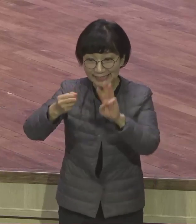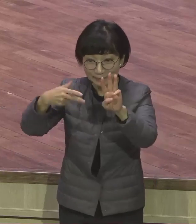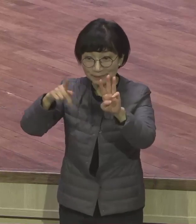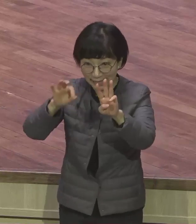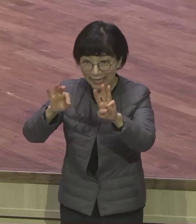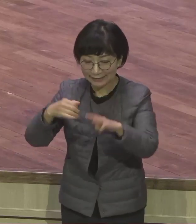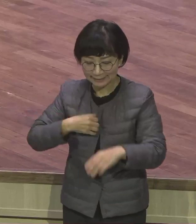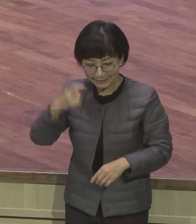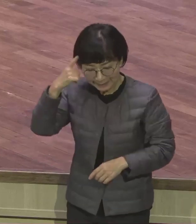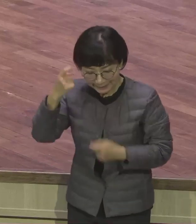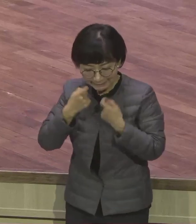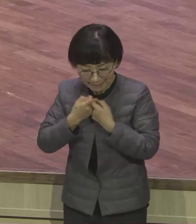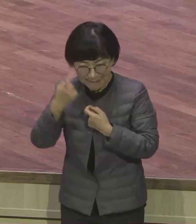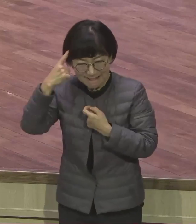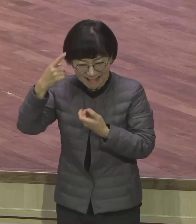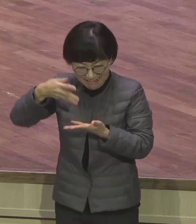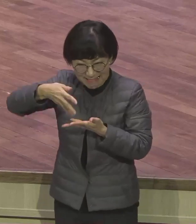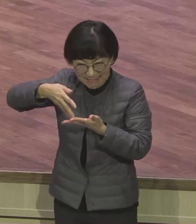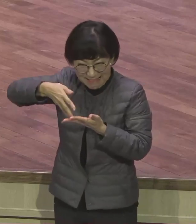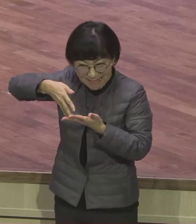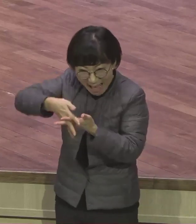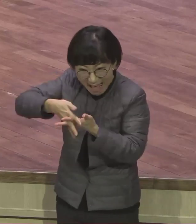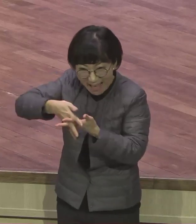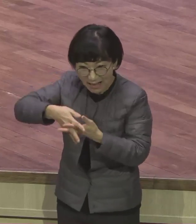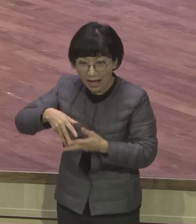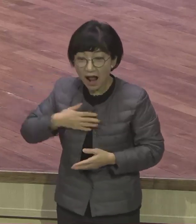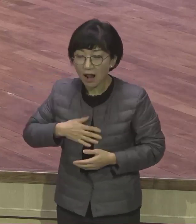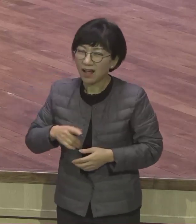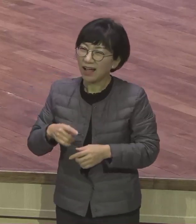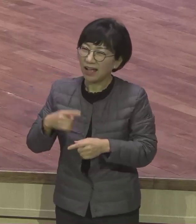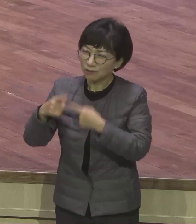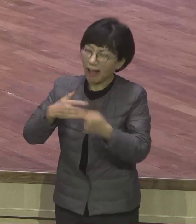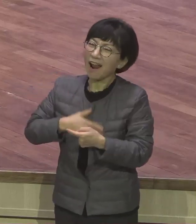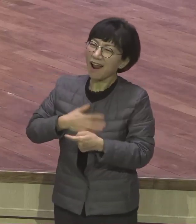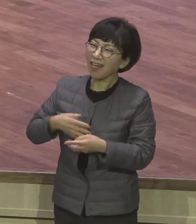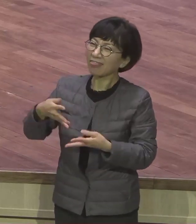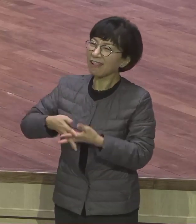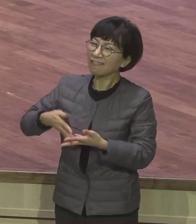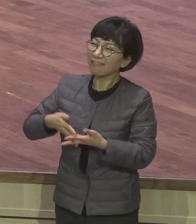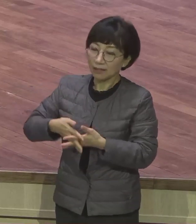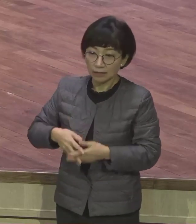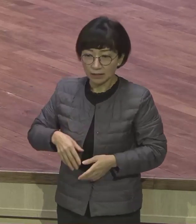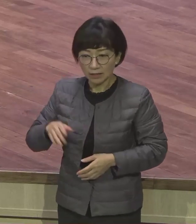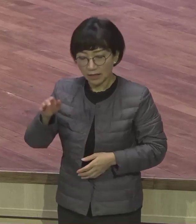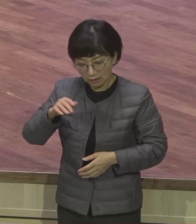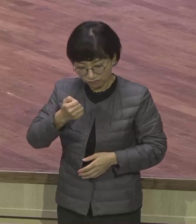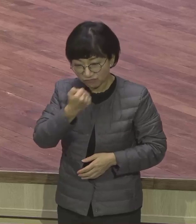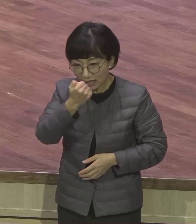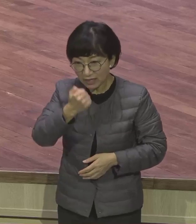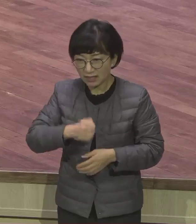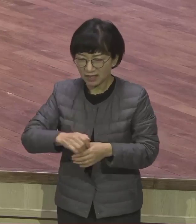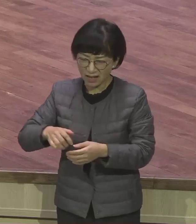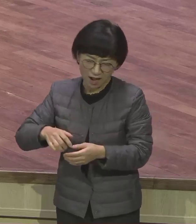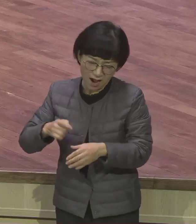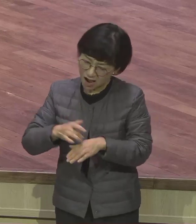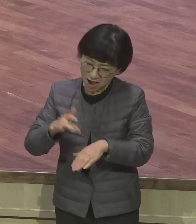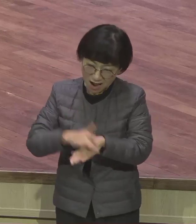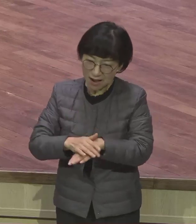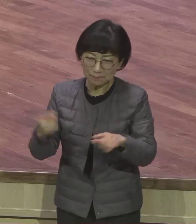말은 알지 예틀 새틀 알지 새틀 누가 봐도 이야 다르구나 성품이 달라졌네